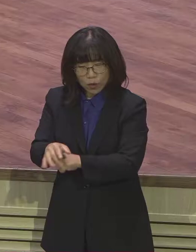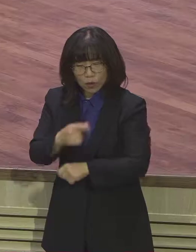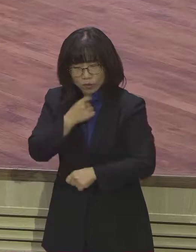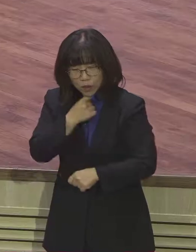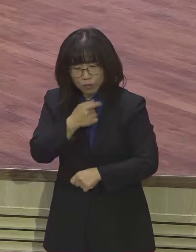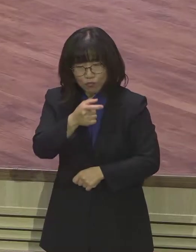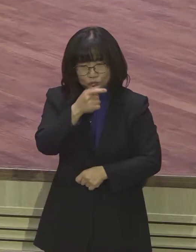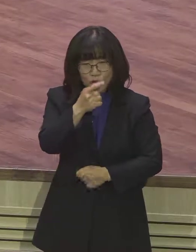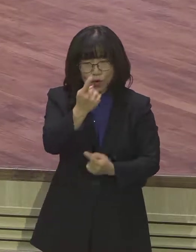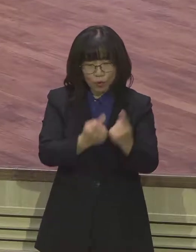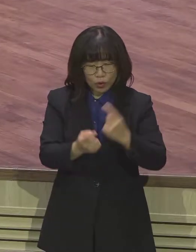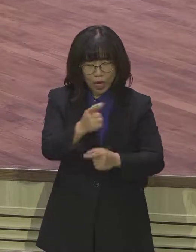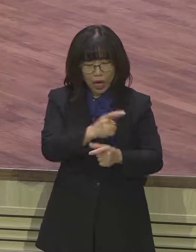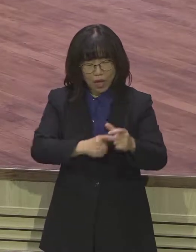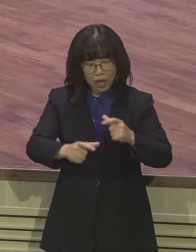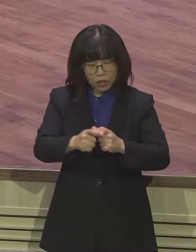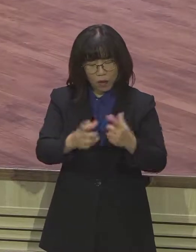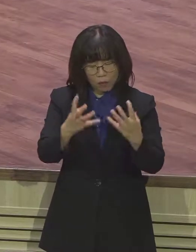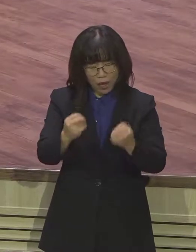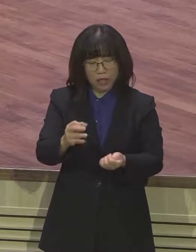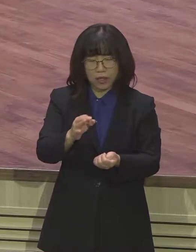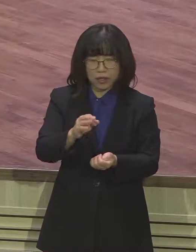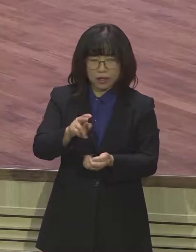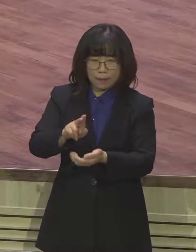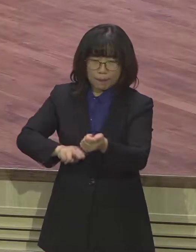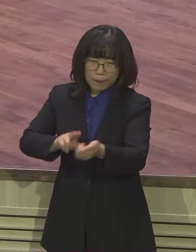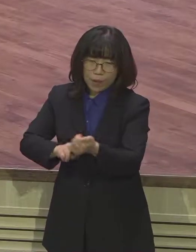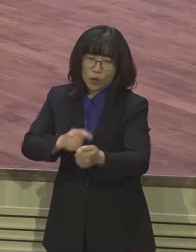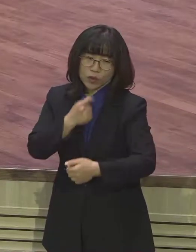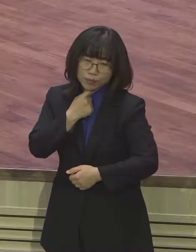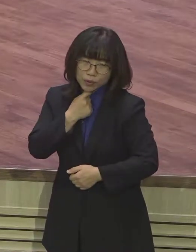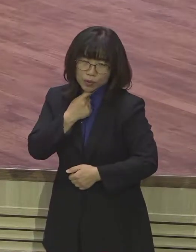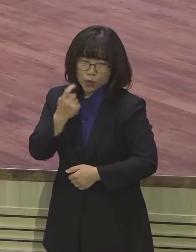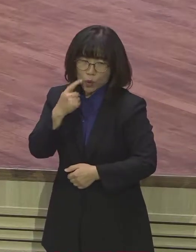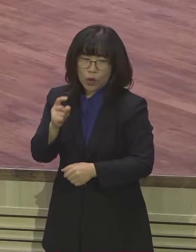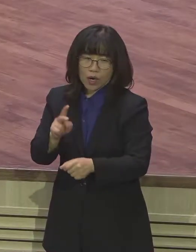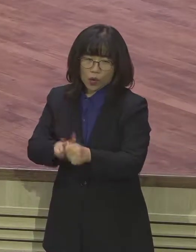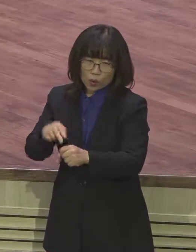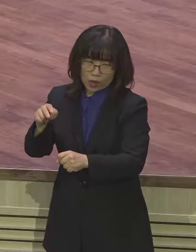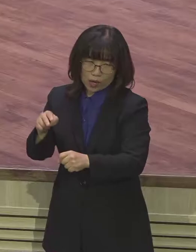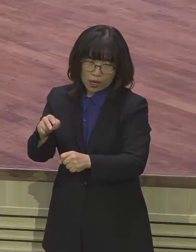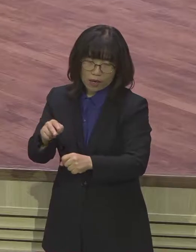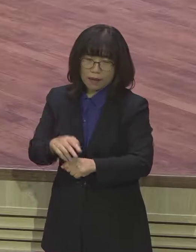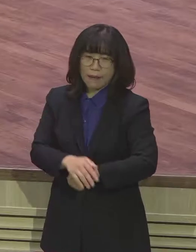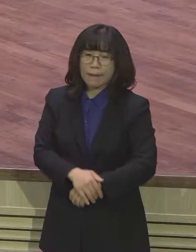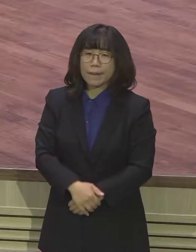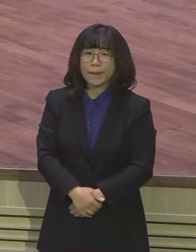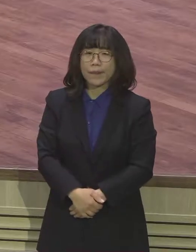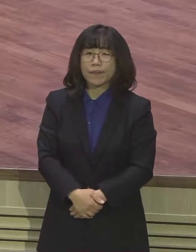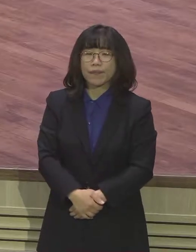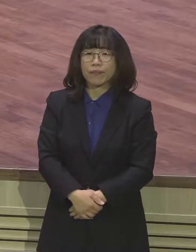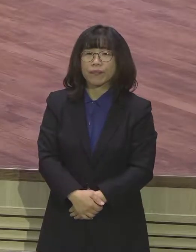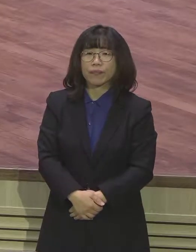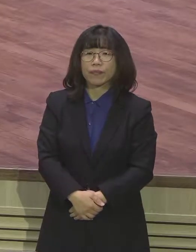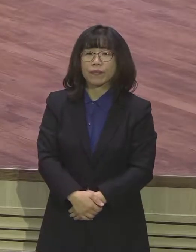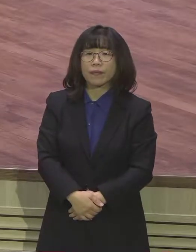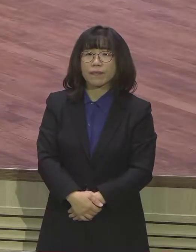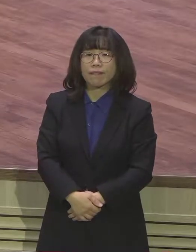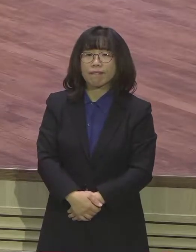그것이 자기들이 갖고 있는 비전이라는 것입니다 그러면서 제가 어떤 글을 읽었는데 미국 병사에게